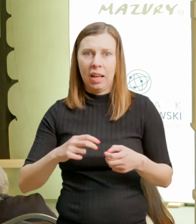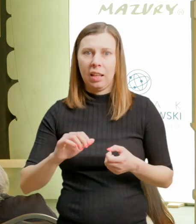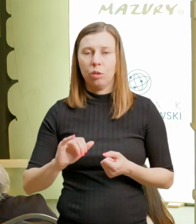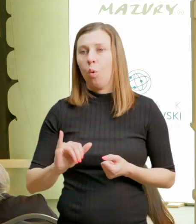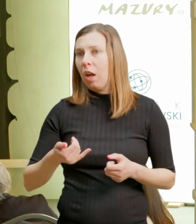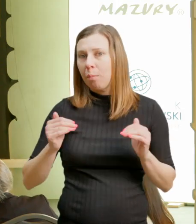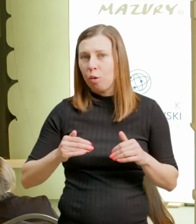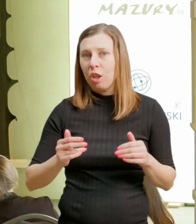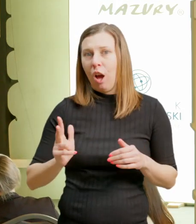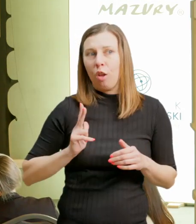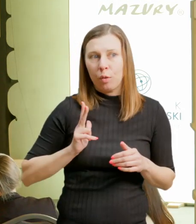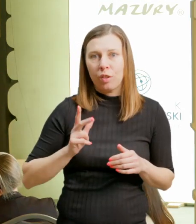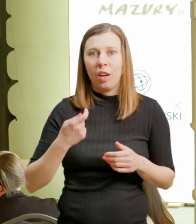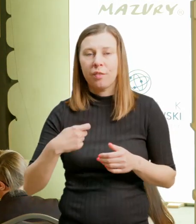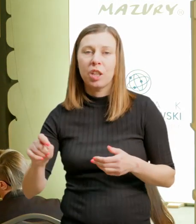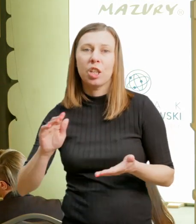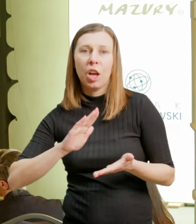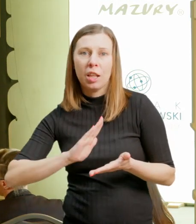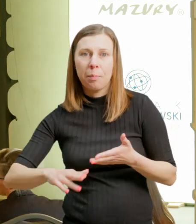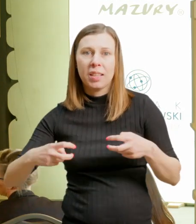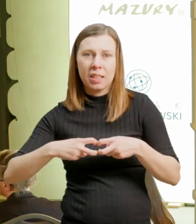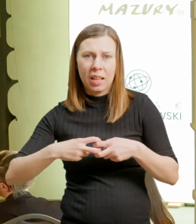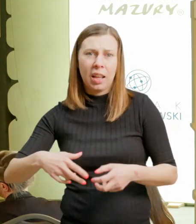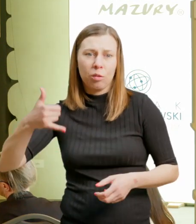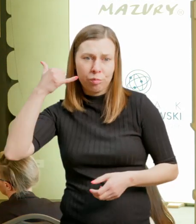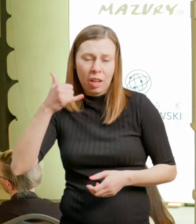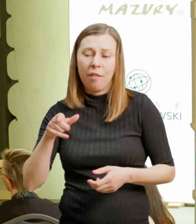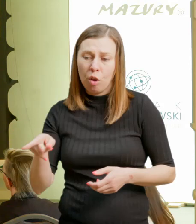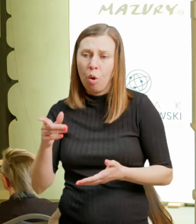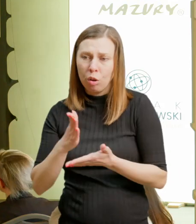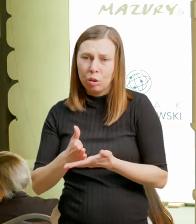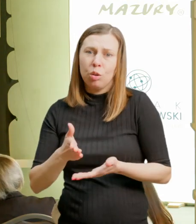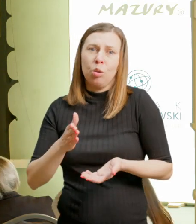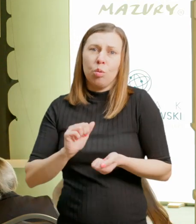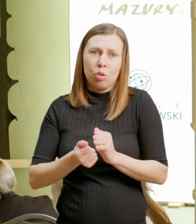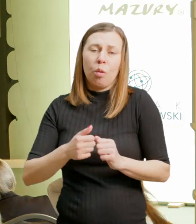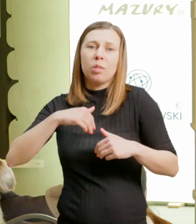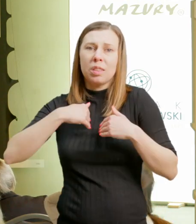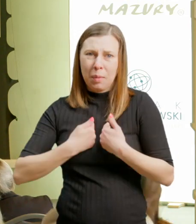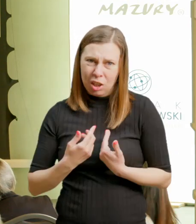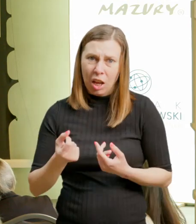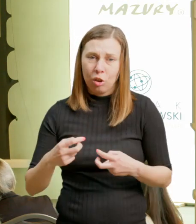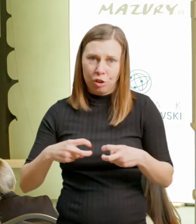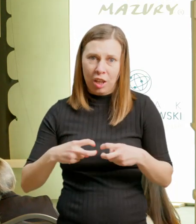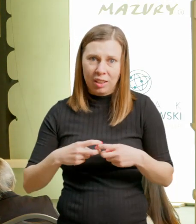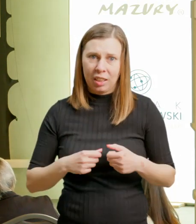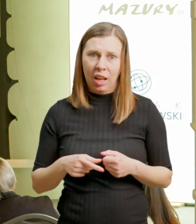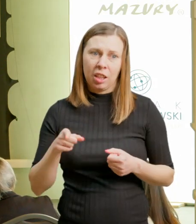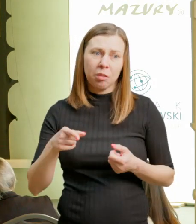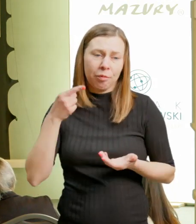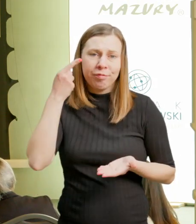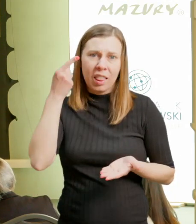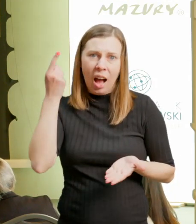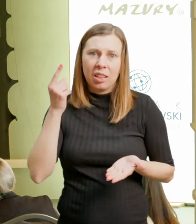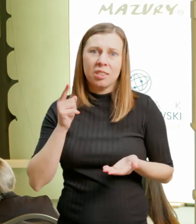sieci, bez telefonu komórkowego. Oni już są poniekąd zmęczeni tym i wydaje się, że